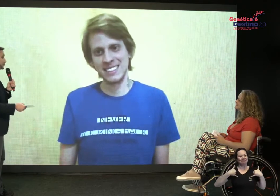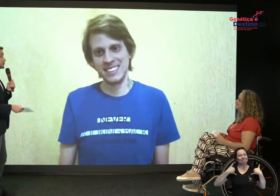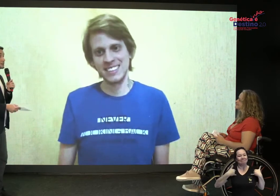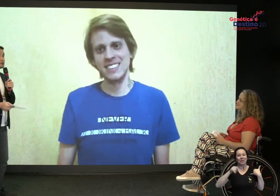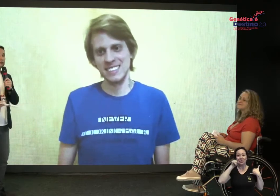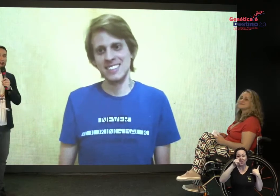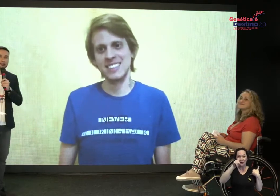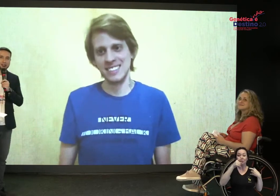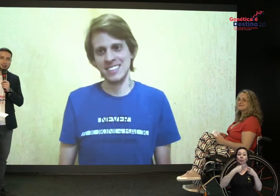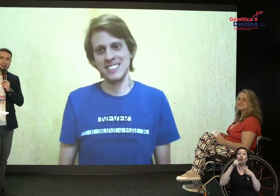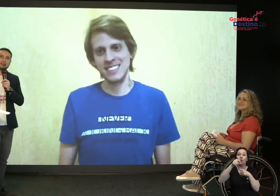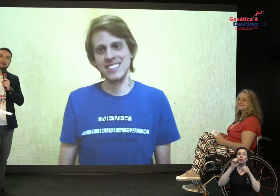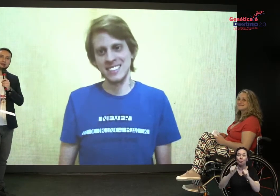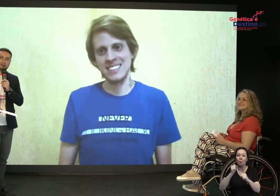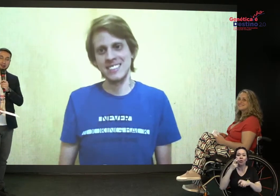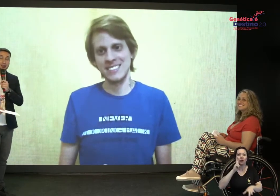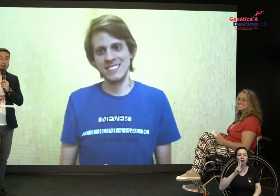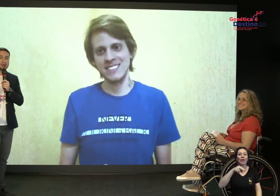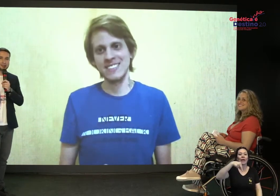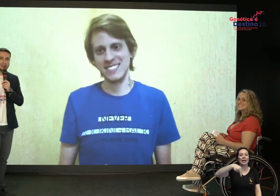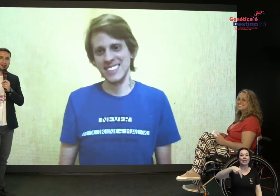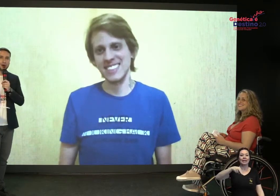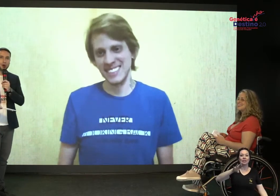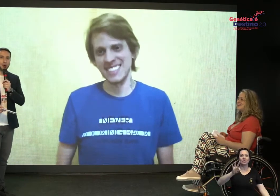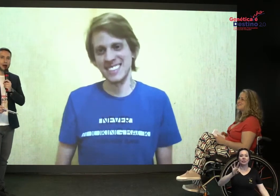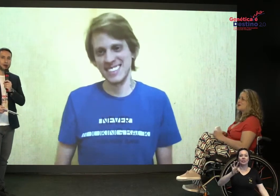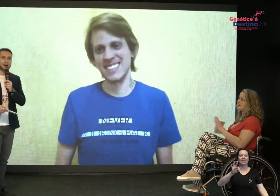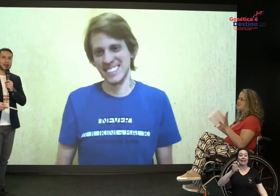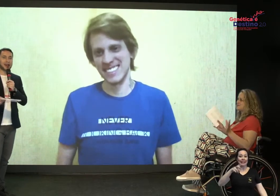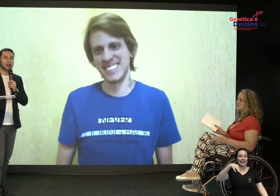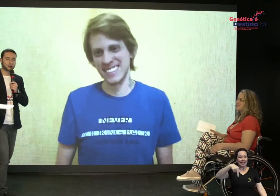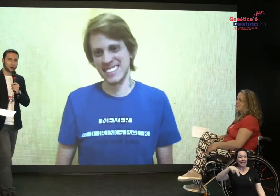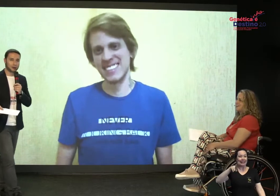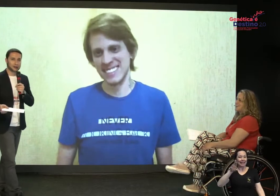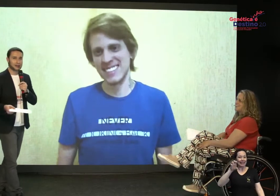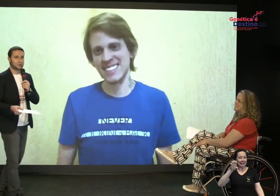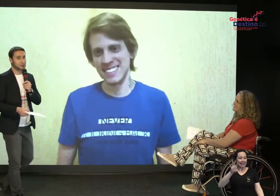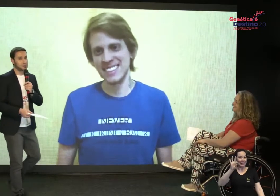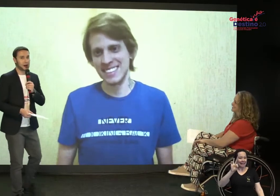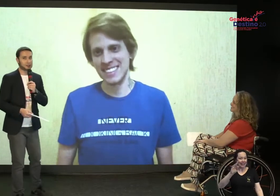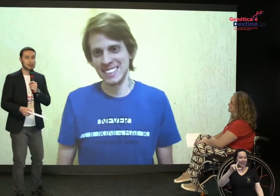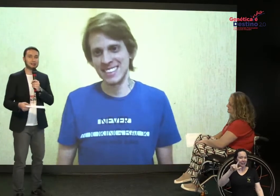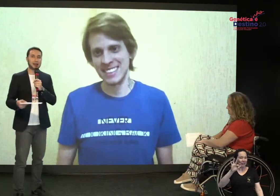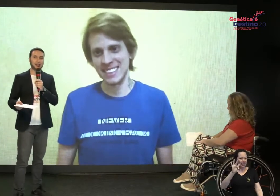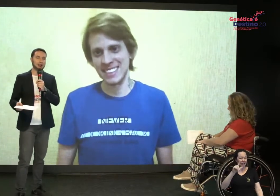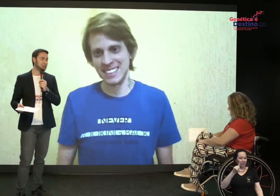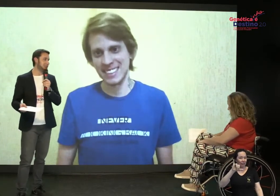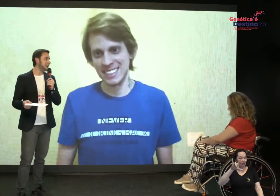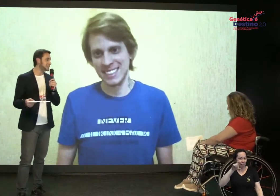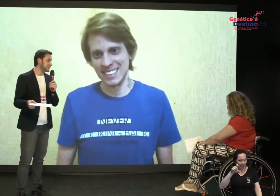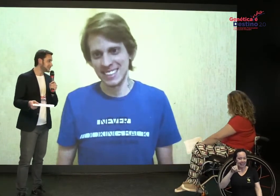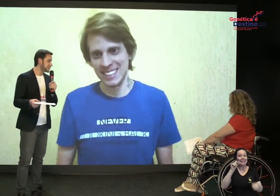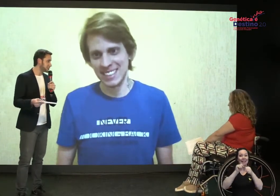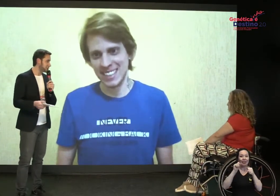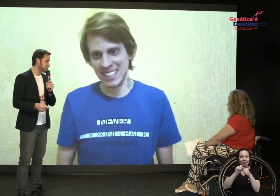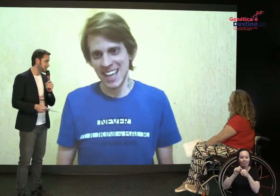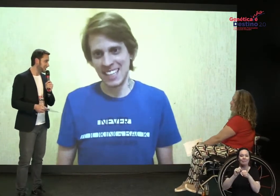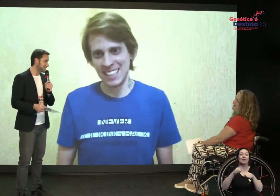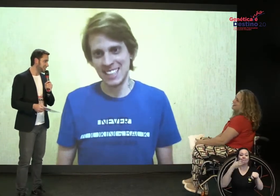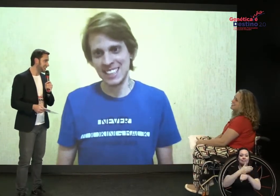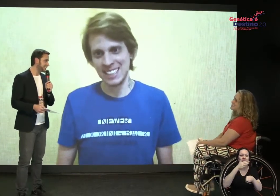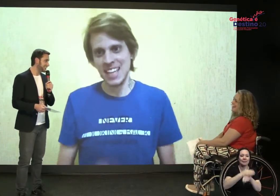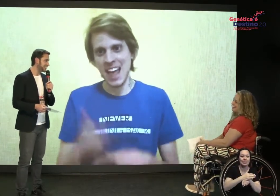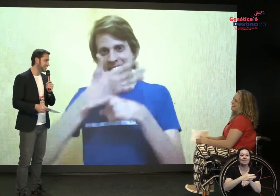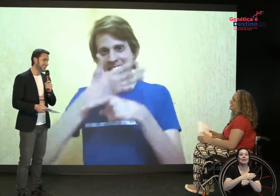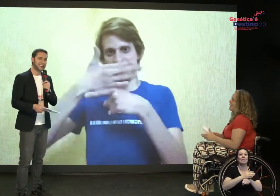pode ser visto no Netflix, gente. Sim, é simples assim. O Harry é ator e faz parte da série Crisálida. Você já assistiu a